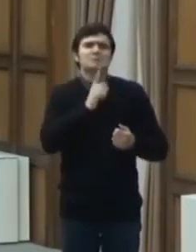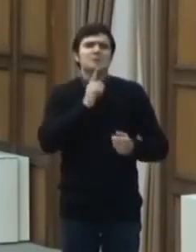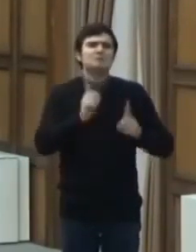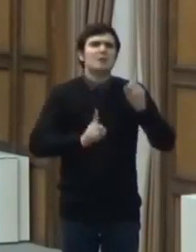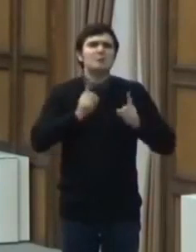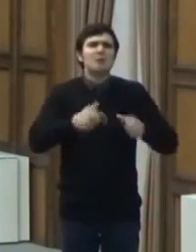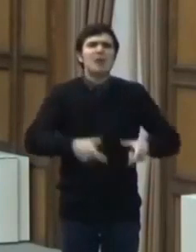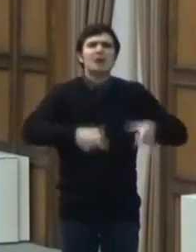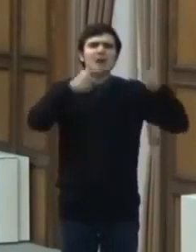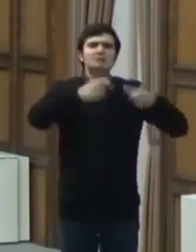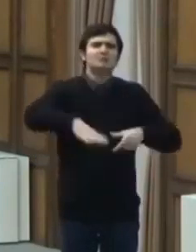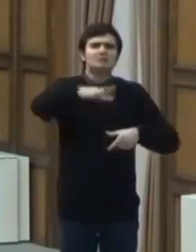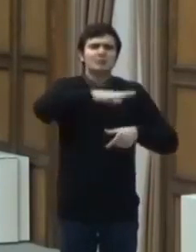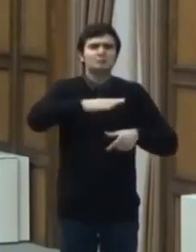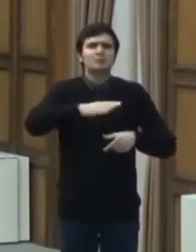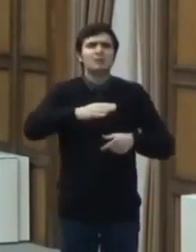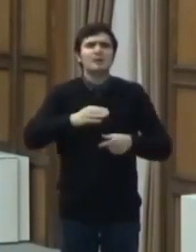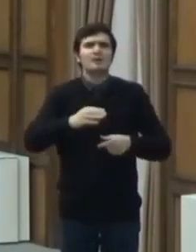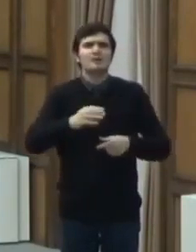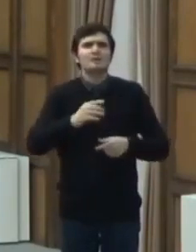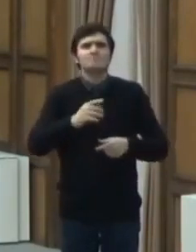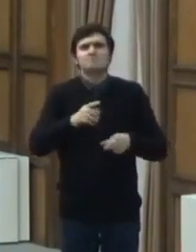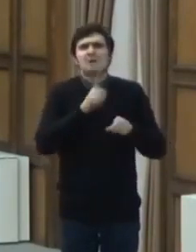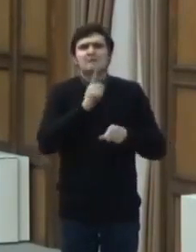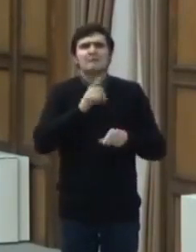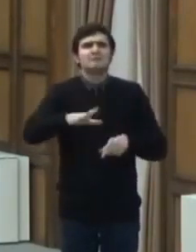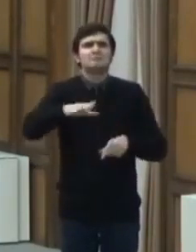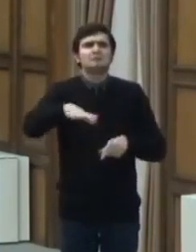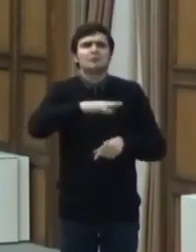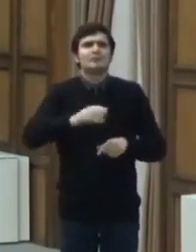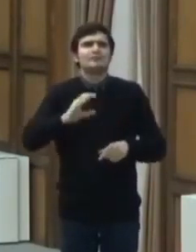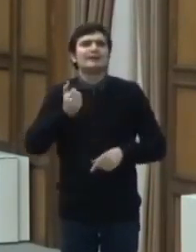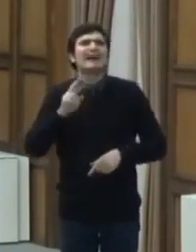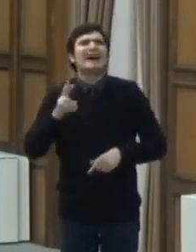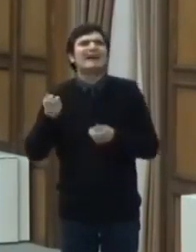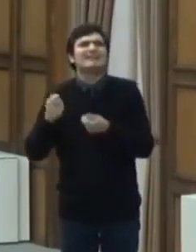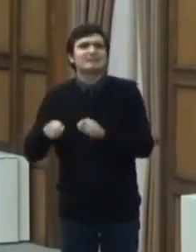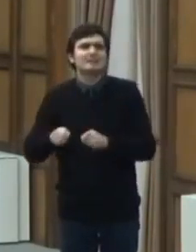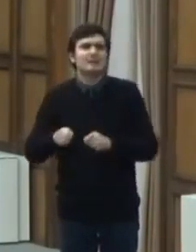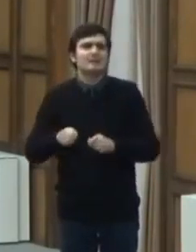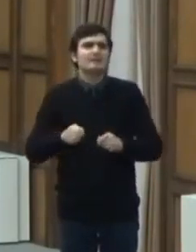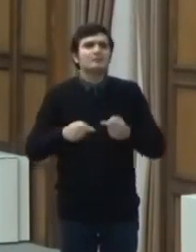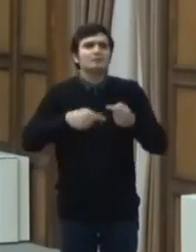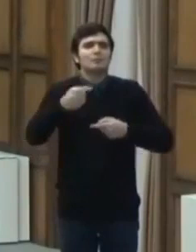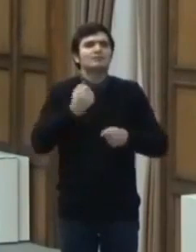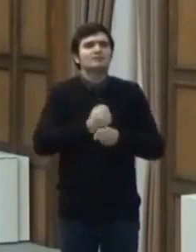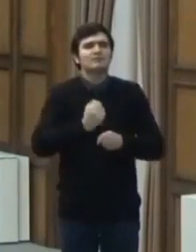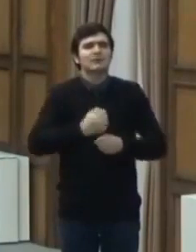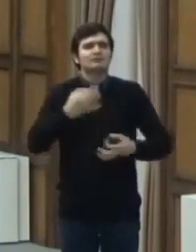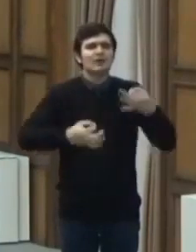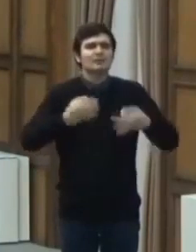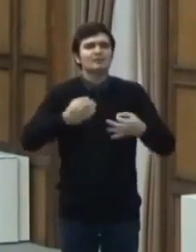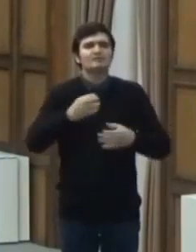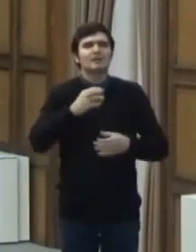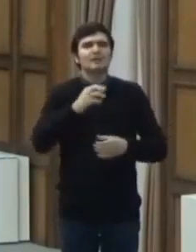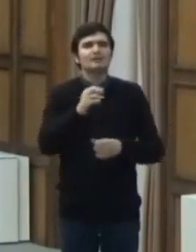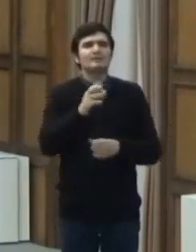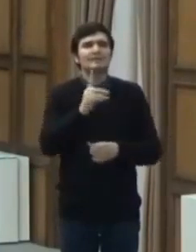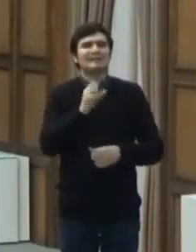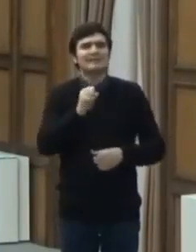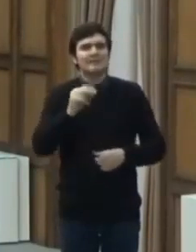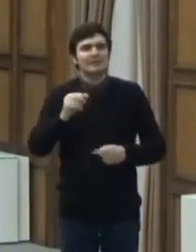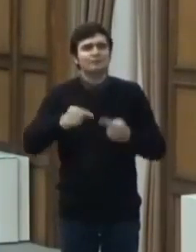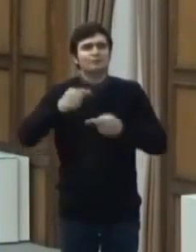comitetelor județene pentru situații de urgență pe baza analizelor realizate de către direcțiile de sănătate publică și